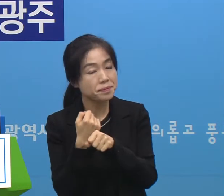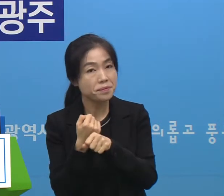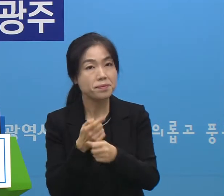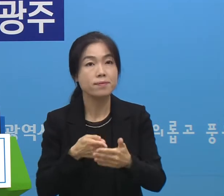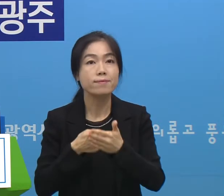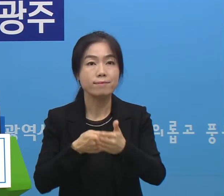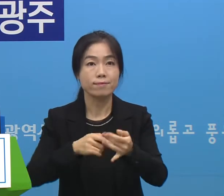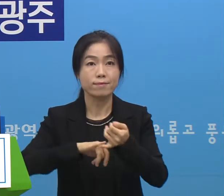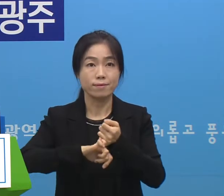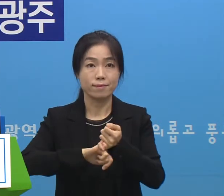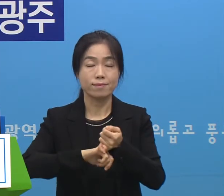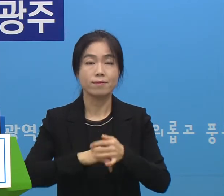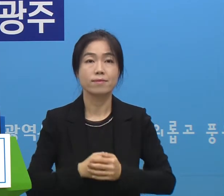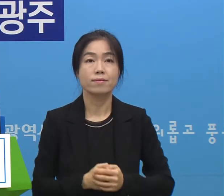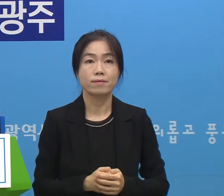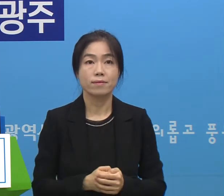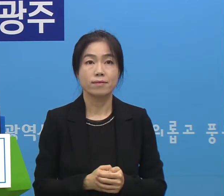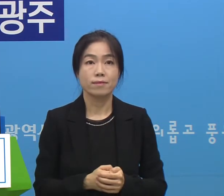추진하겠습니다